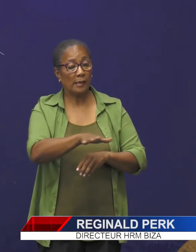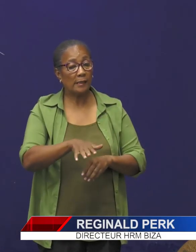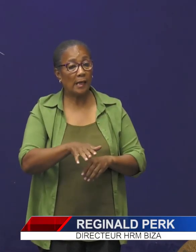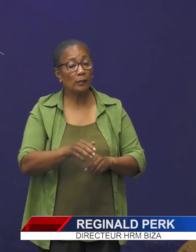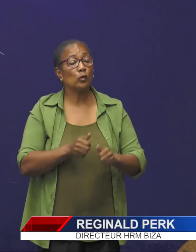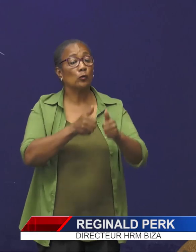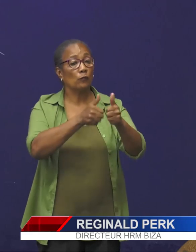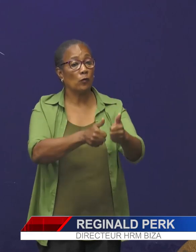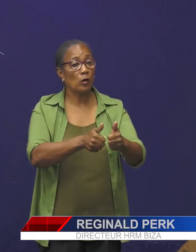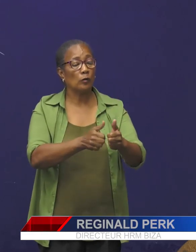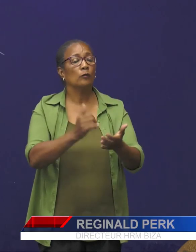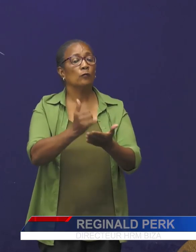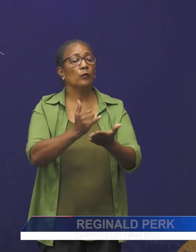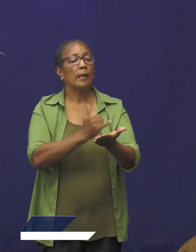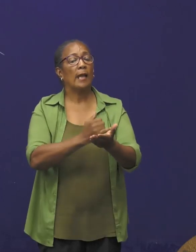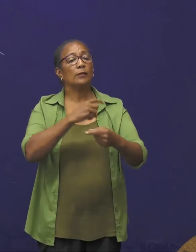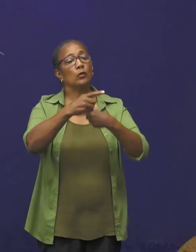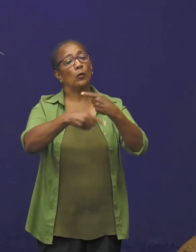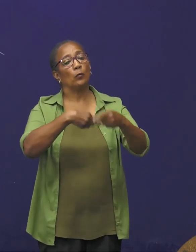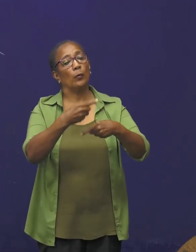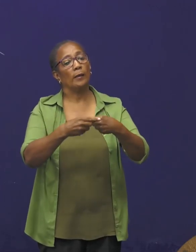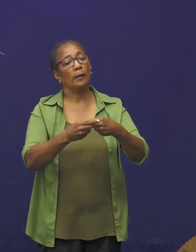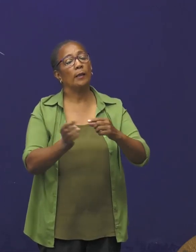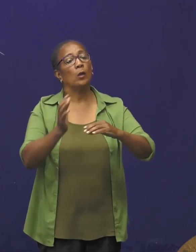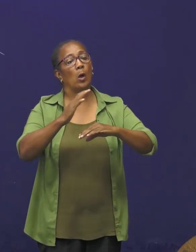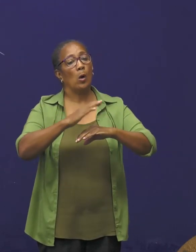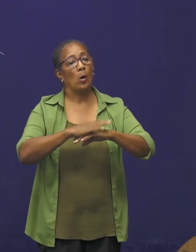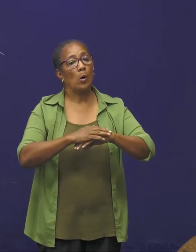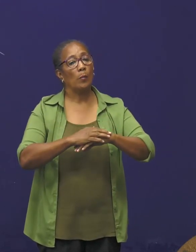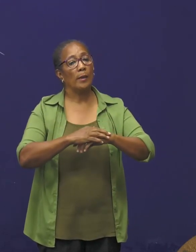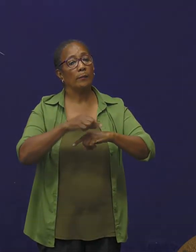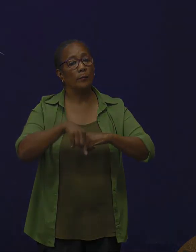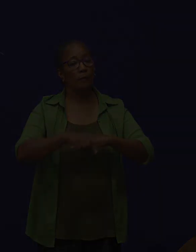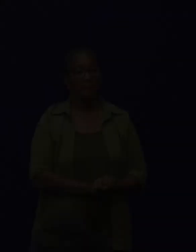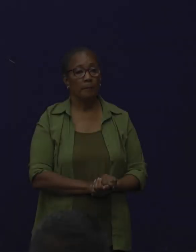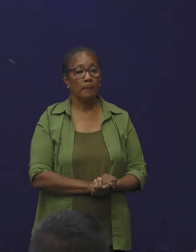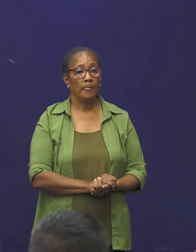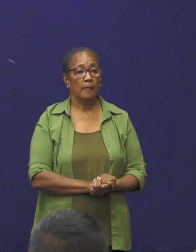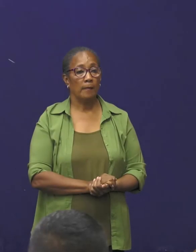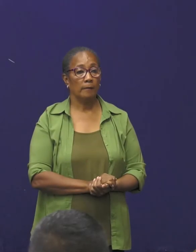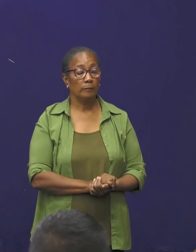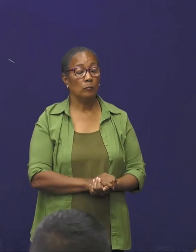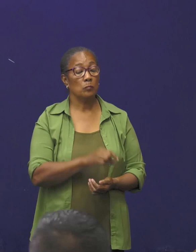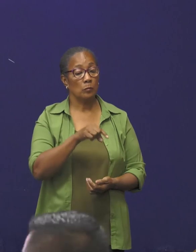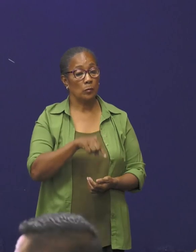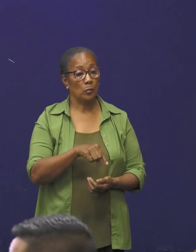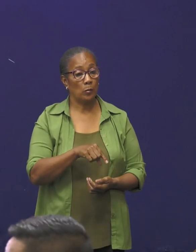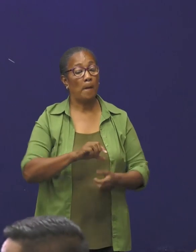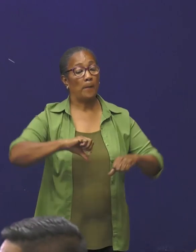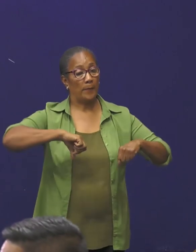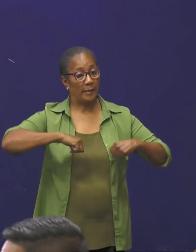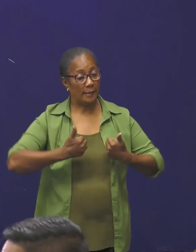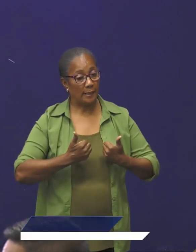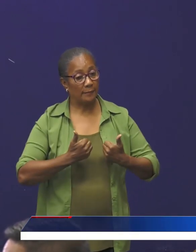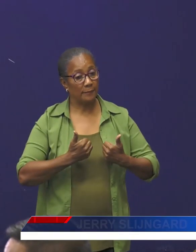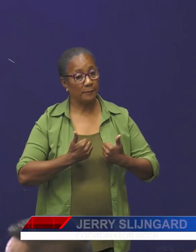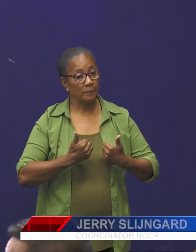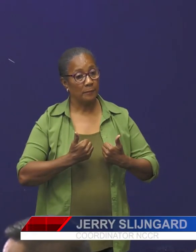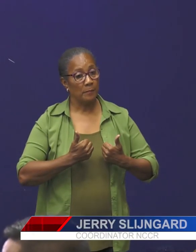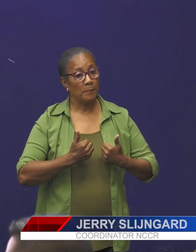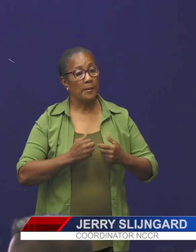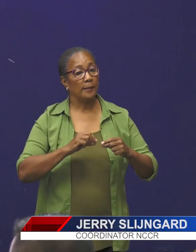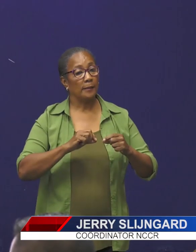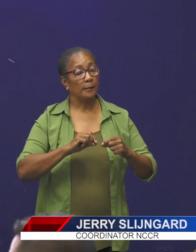voor de laatste ontwikkeling op het stuk van verkiezingen. Dan starten we vandaag met de